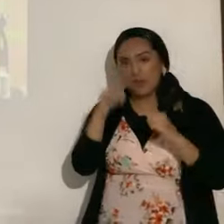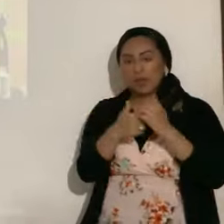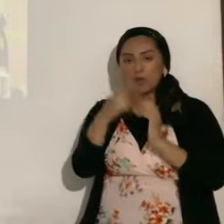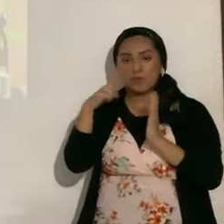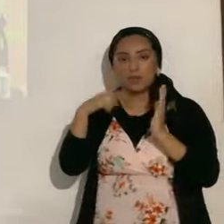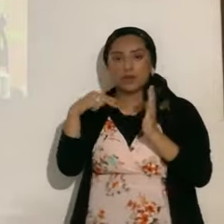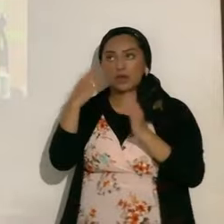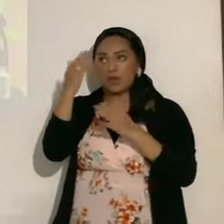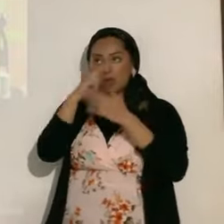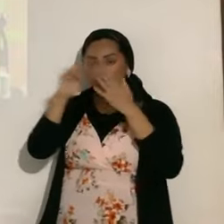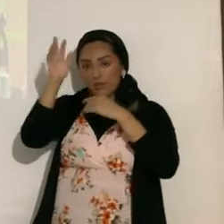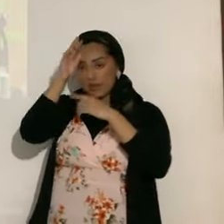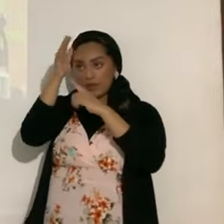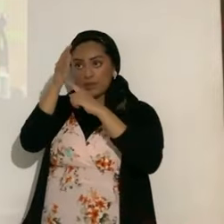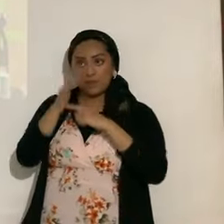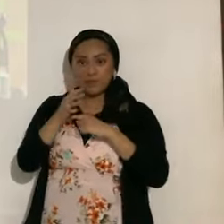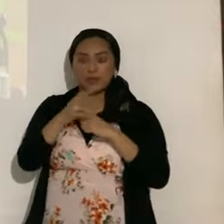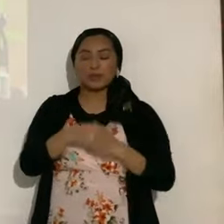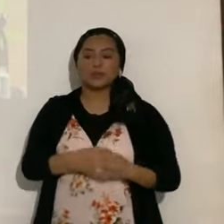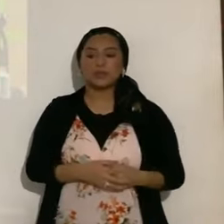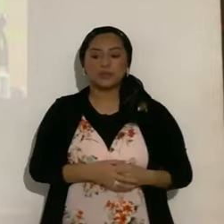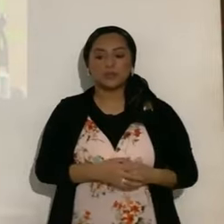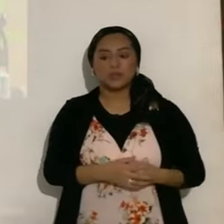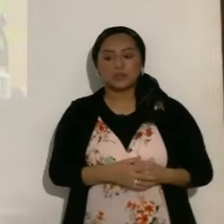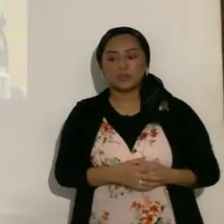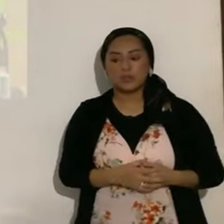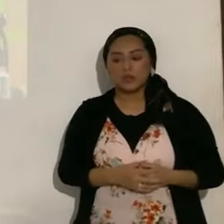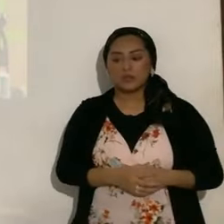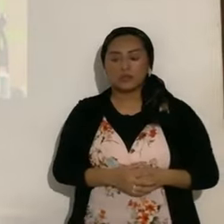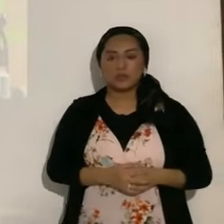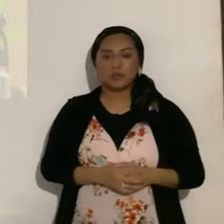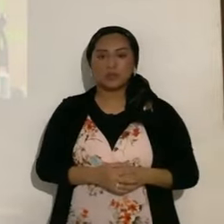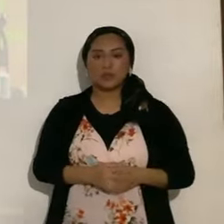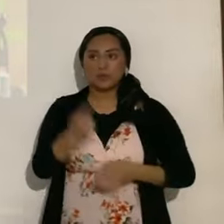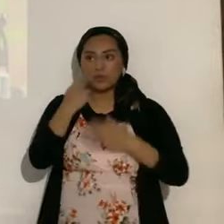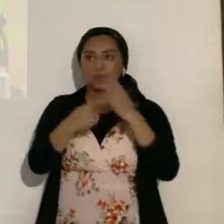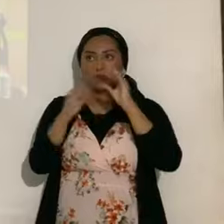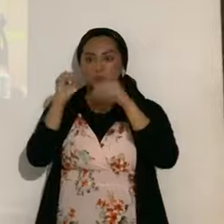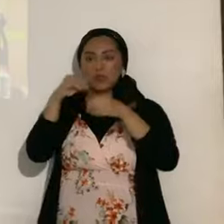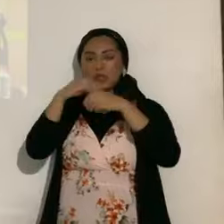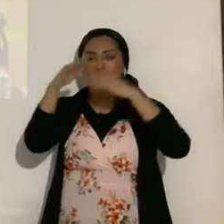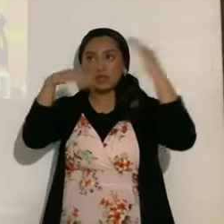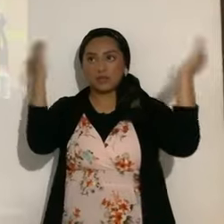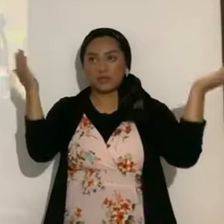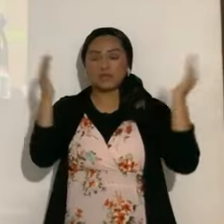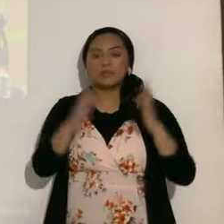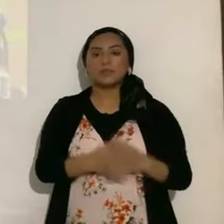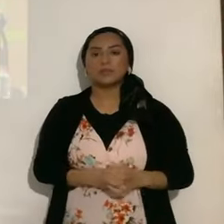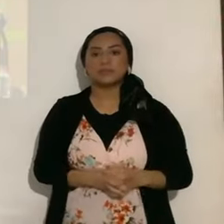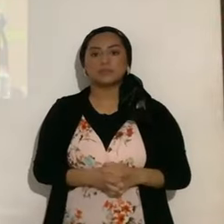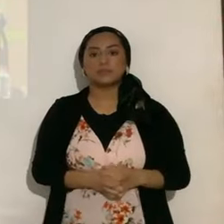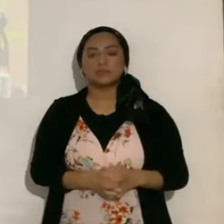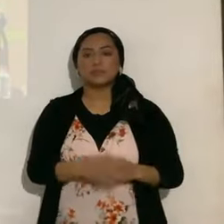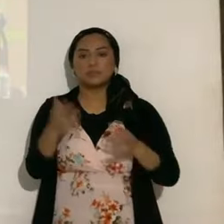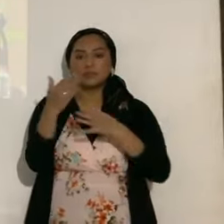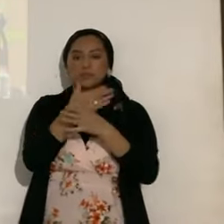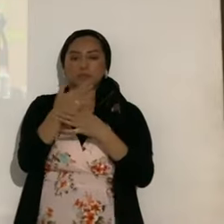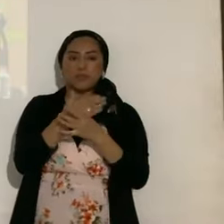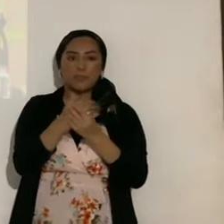nos está poniendo el Eterno, leer lo que nos está poniendo el Eterno en los cielos. Va a estar entre la constelación de los